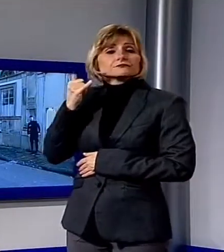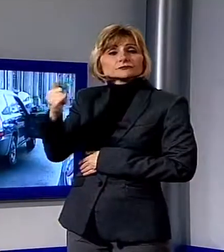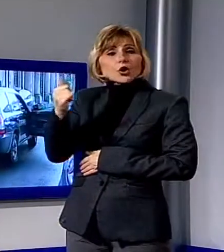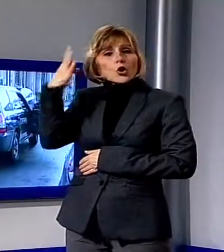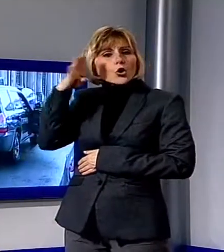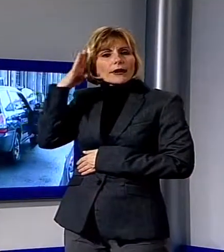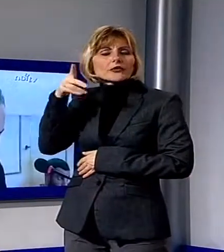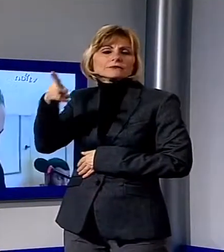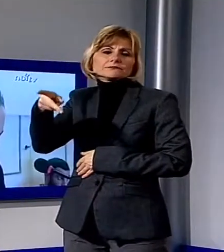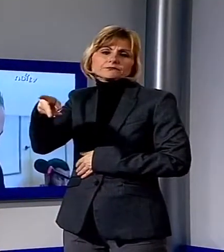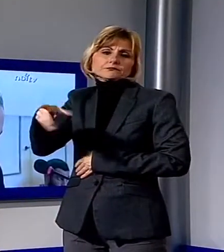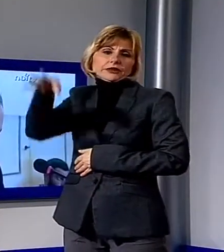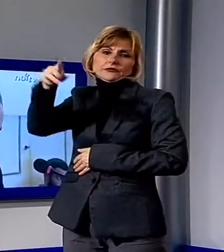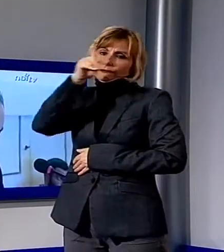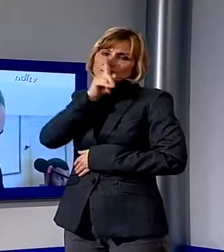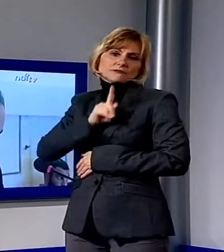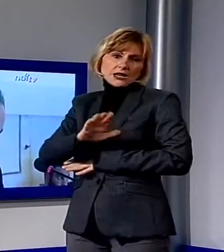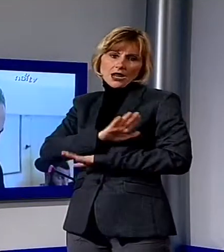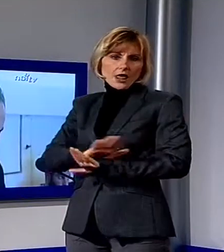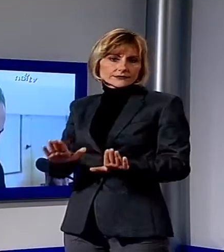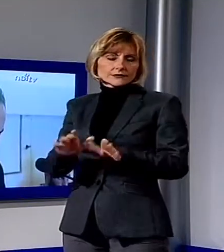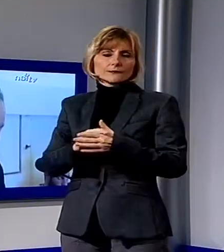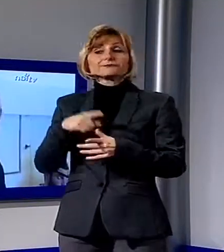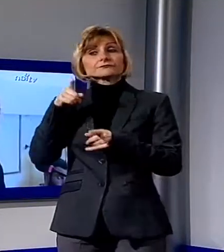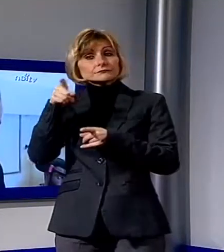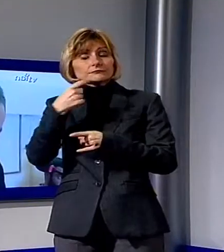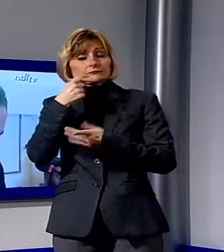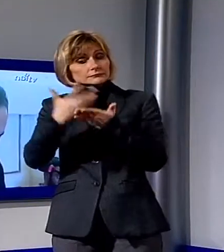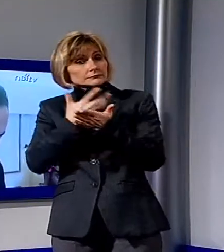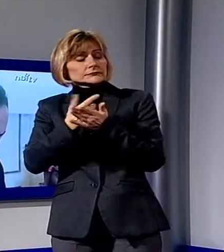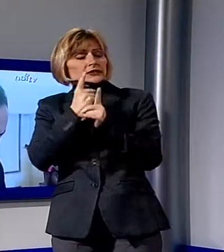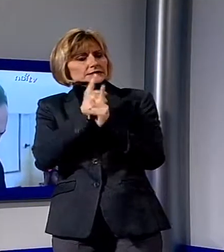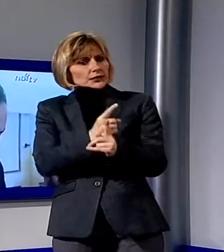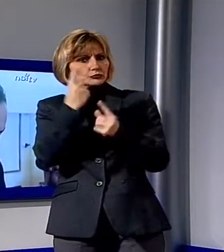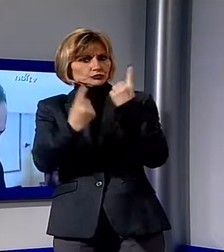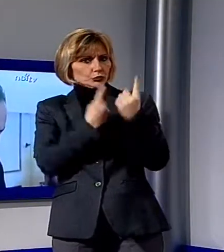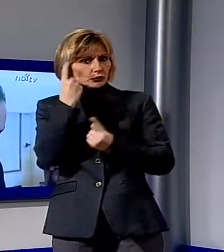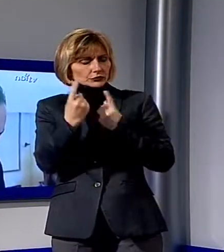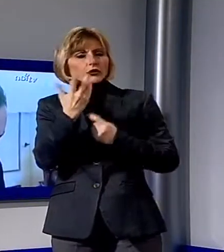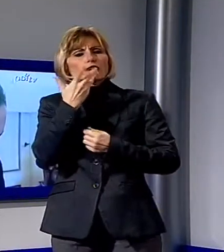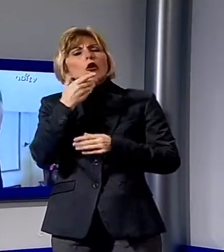rilasciare dichiarazioni. Ha però aggiunto che sta seguendo attentamente la vicenda e che parlerà eventualmente più avanti.